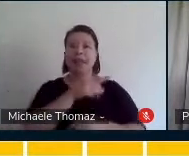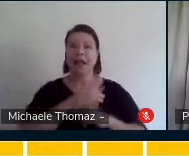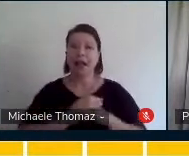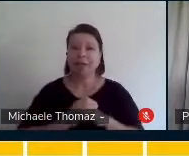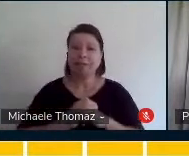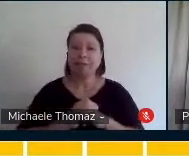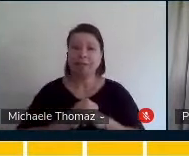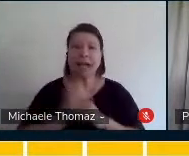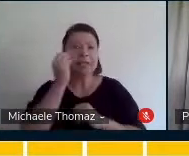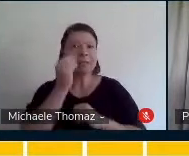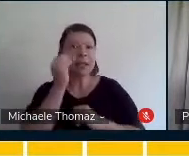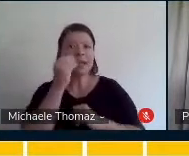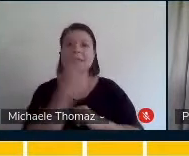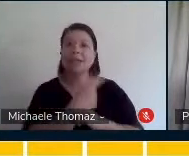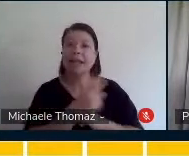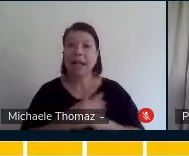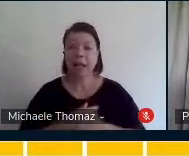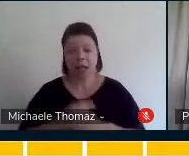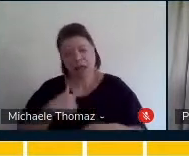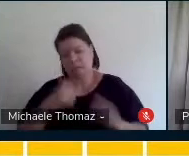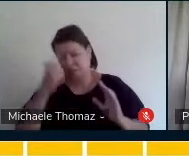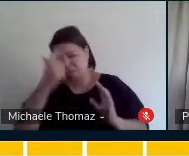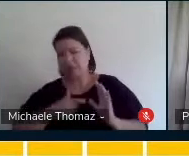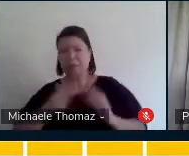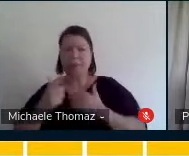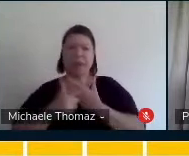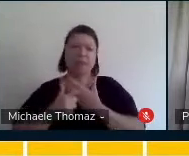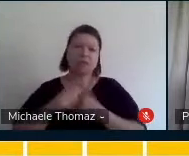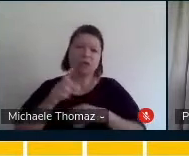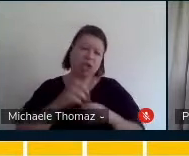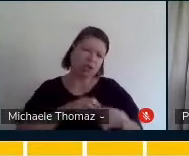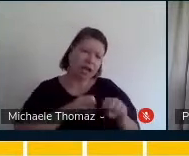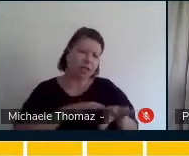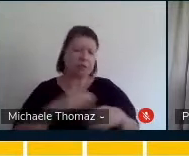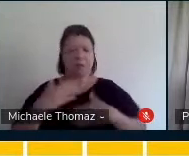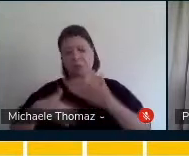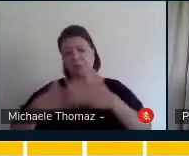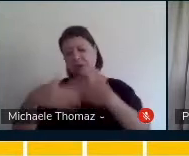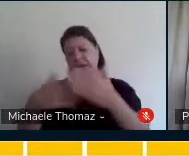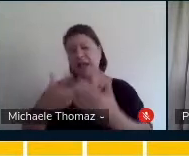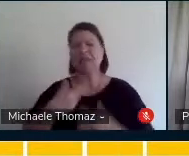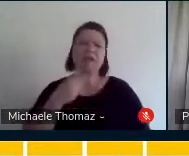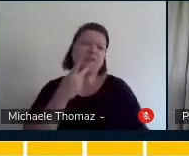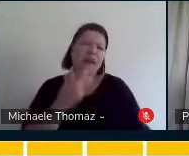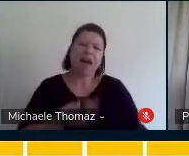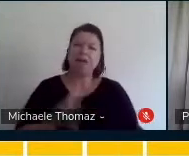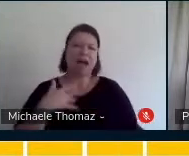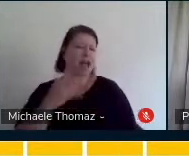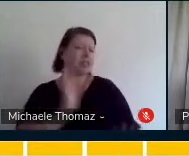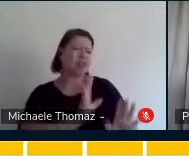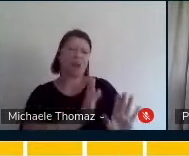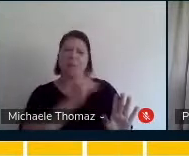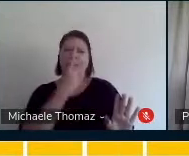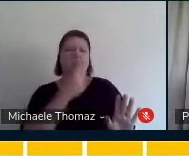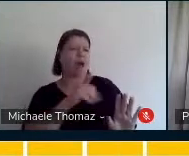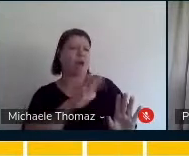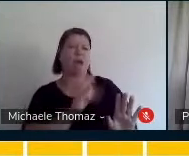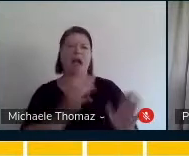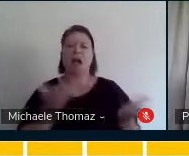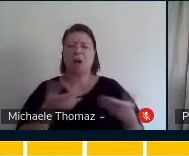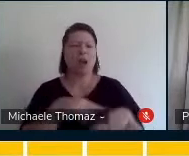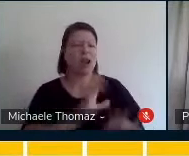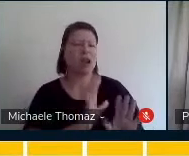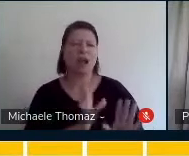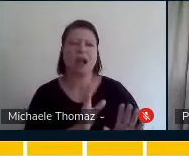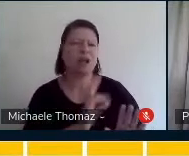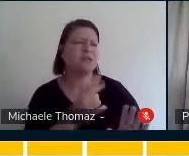muito bem ali, enquanto educadora, né, eu que estou organizando aquele processo educativo, falar, não, Paula, não, isso agora não, não